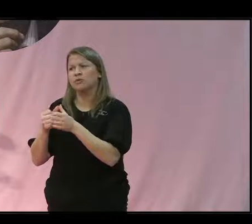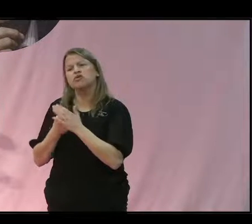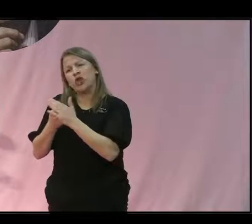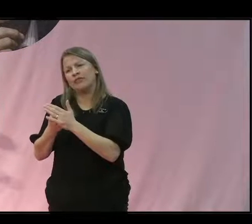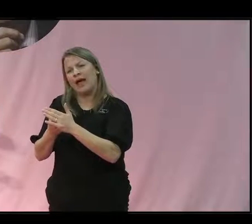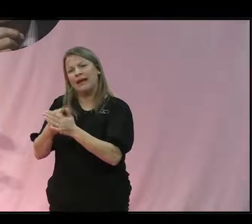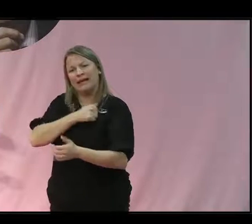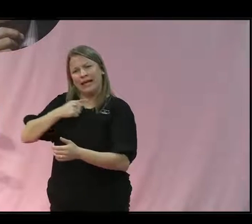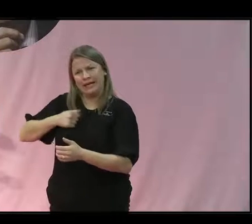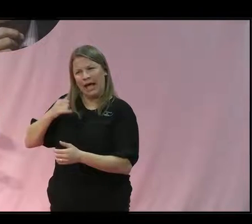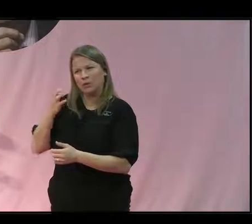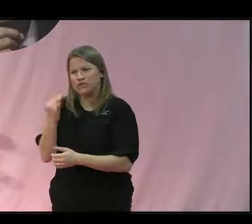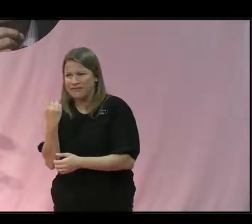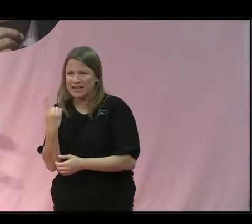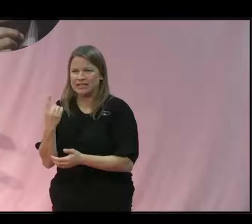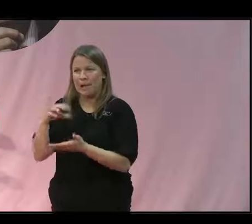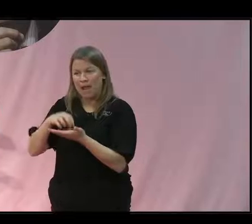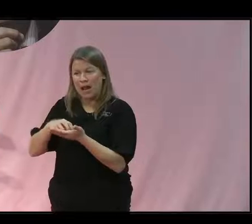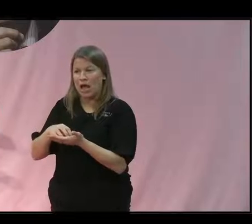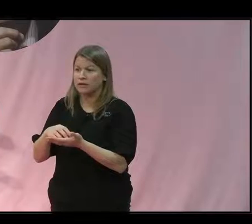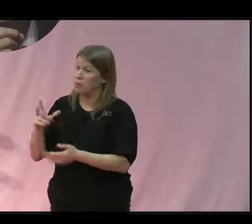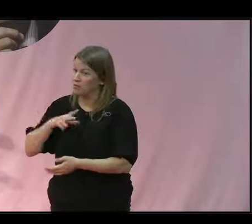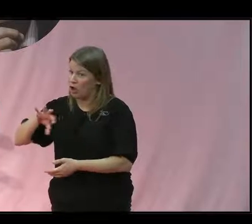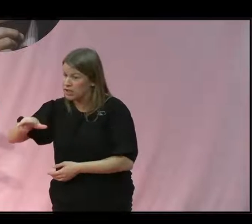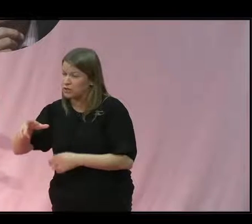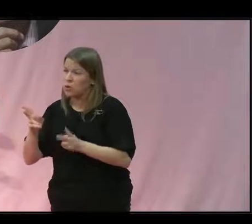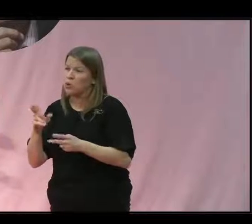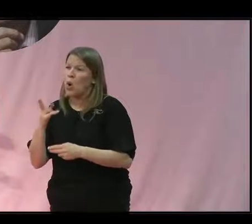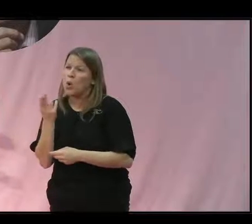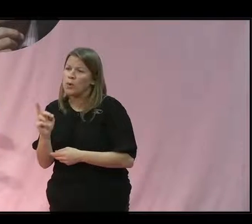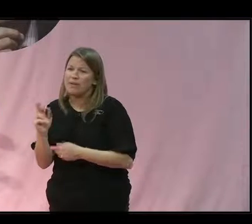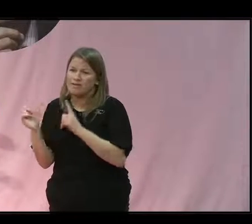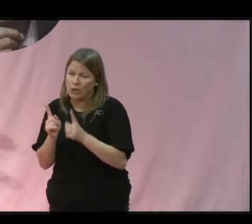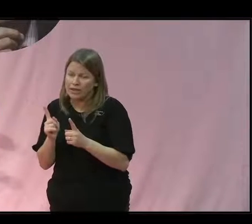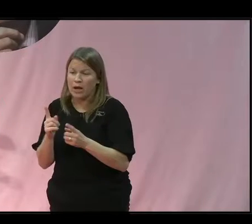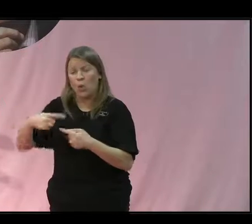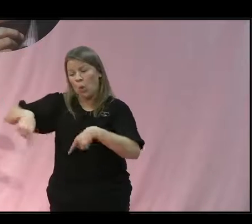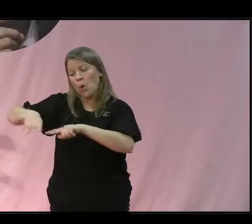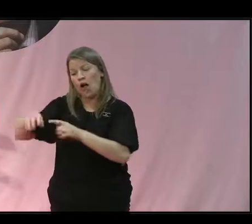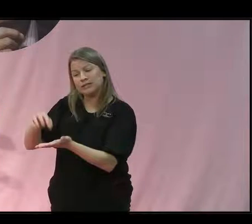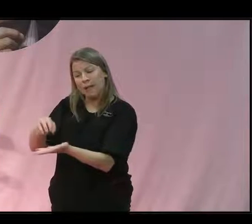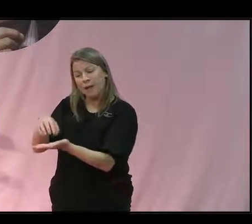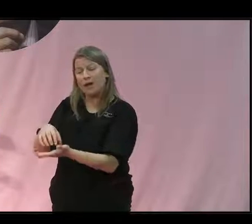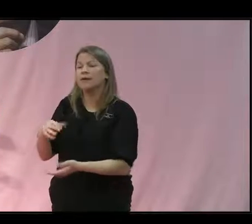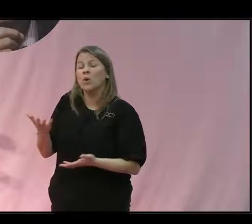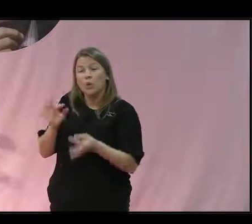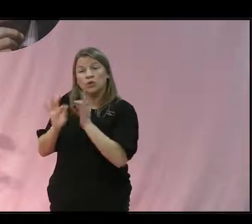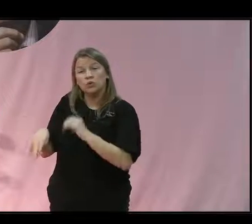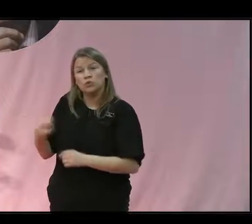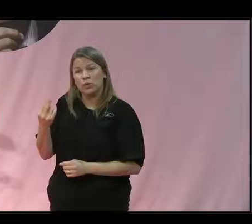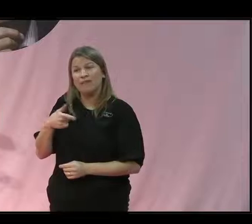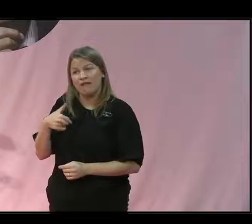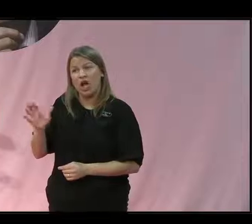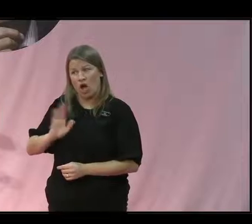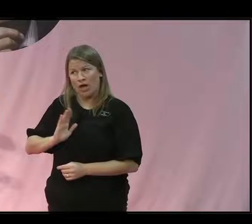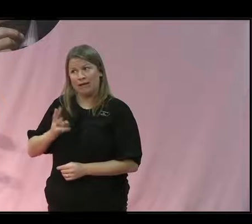civilsamhället, privatsektorn samt urfolken och lokalsamhällen. Vi har nu på beredning